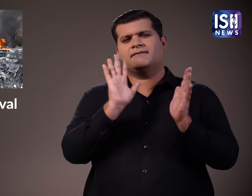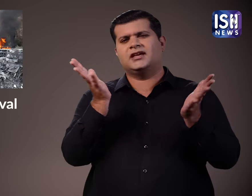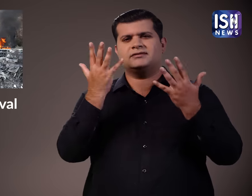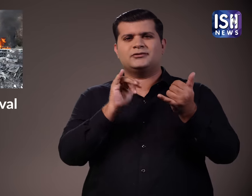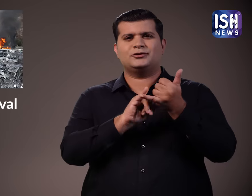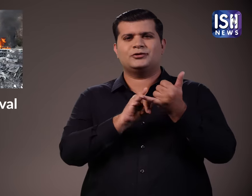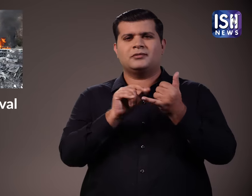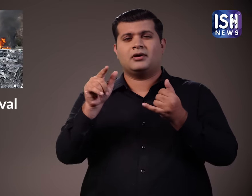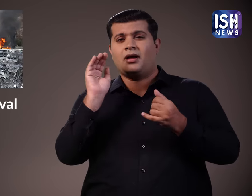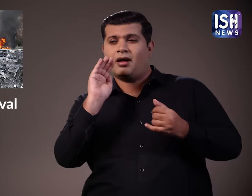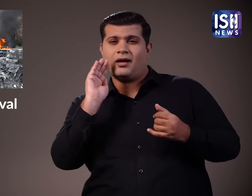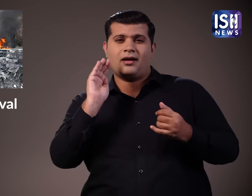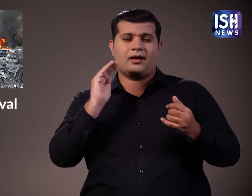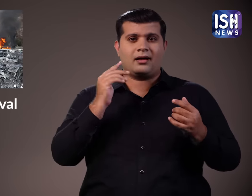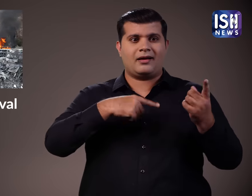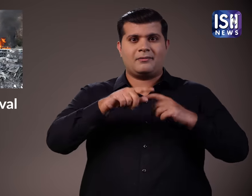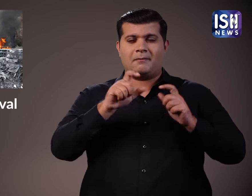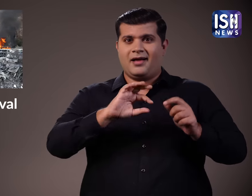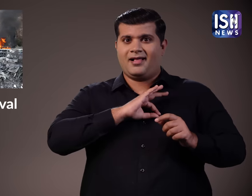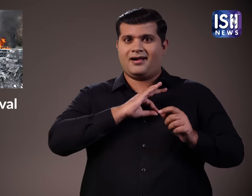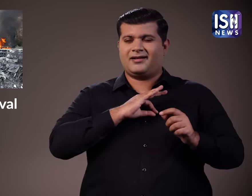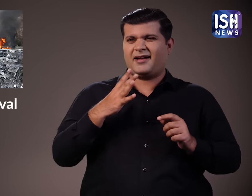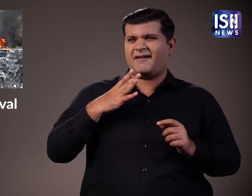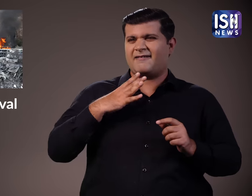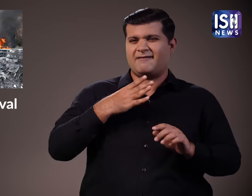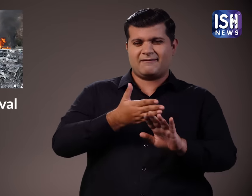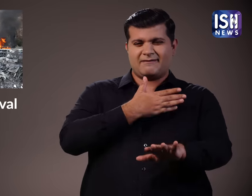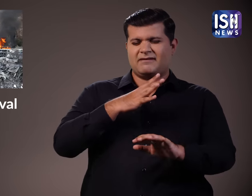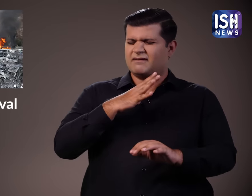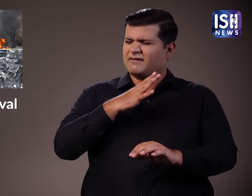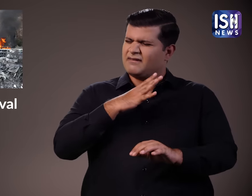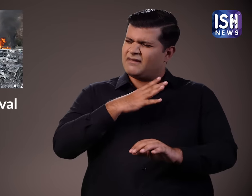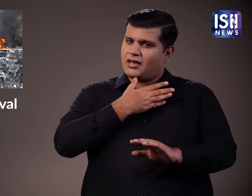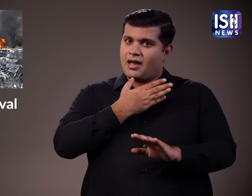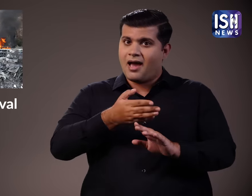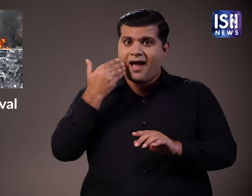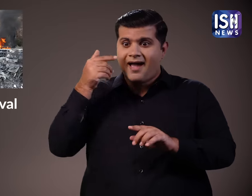उत्साहित संगीत प्रेमी कई हफ्तों से इस्राइल में सूपरनौवा उत्सव का इंतजार कर रहे थे